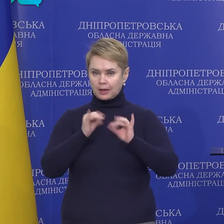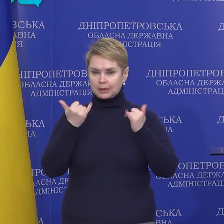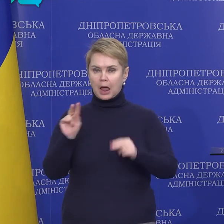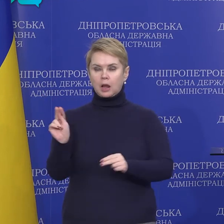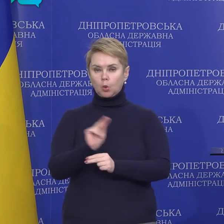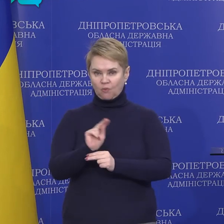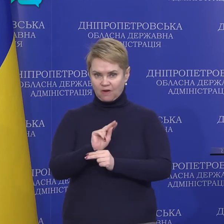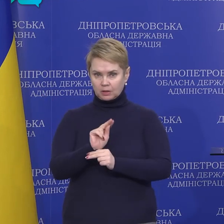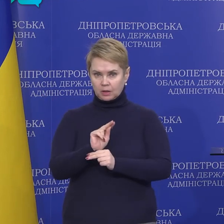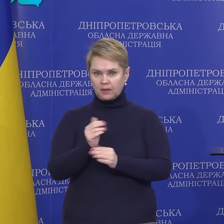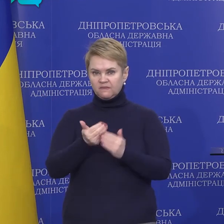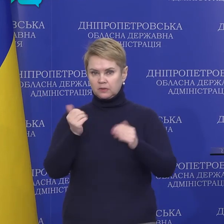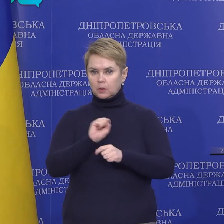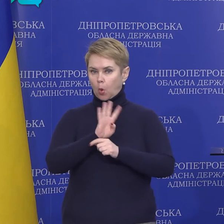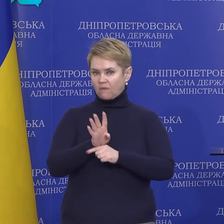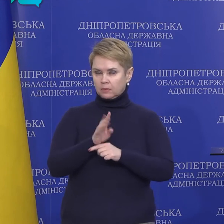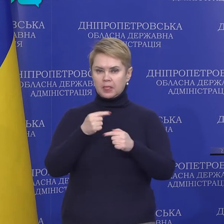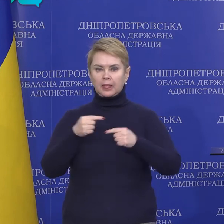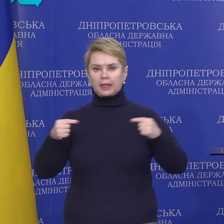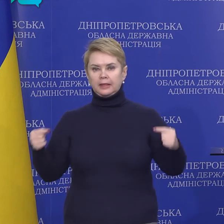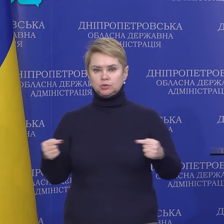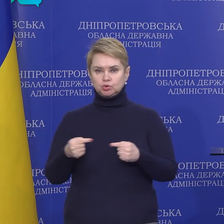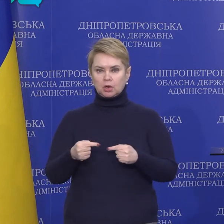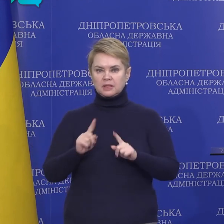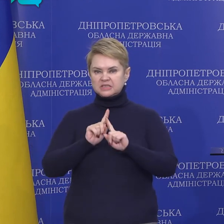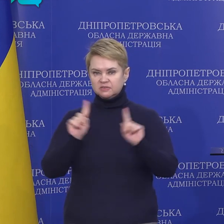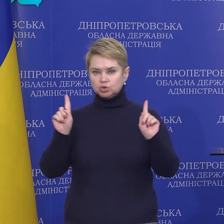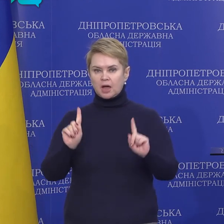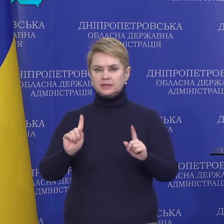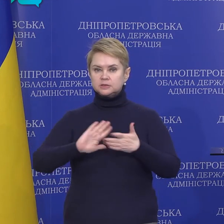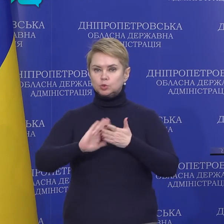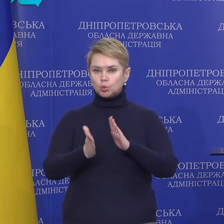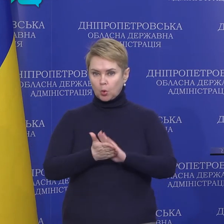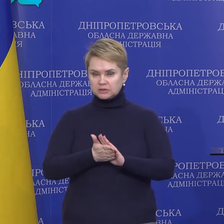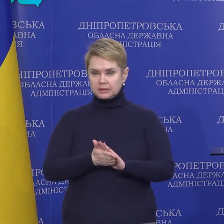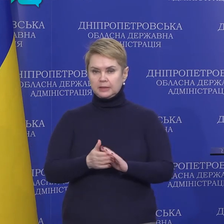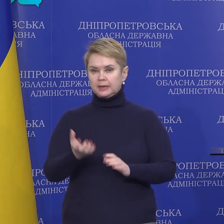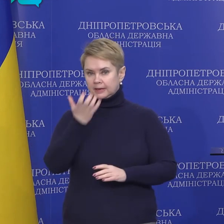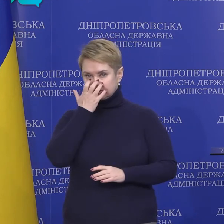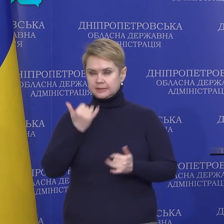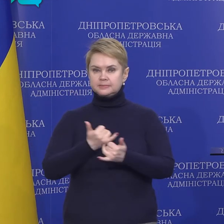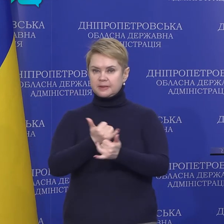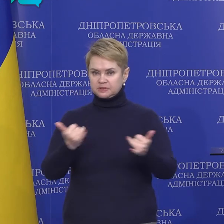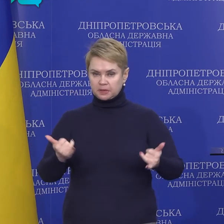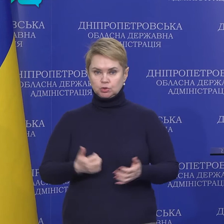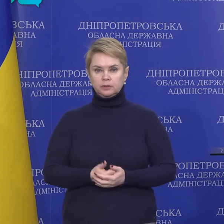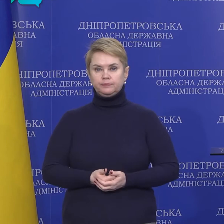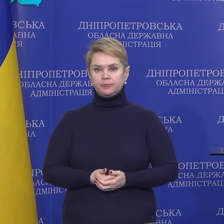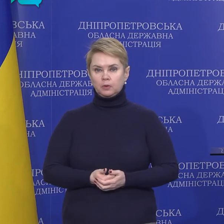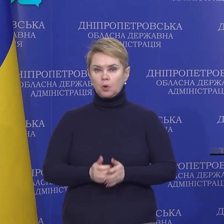лікування від ковід, від будь-яких інших надзвичайних ситуацій. Киснем забезпечені.